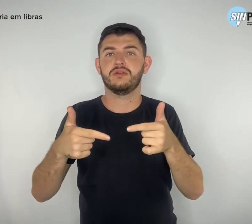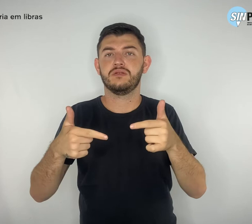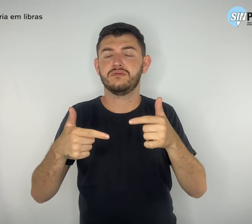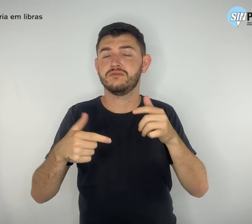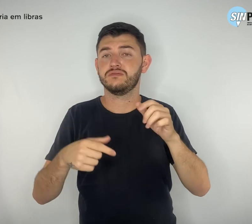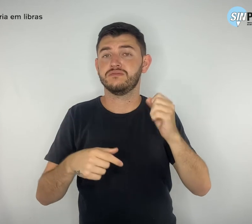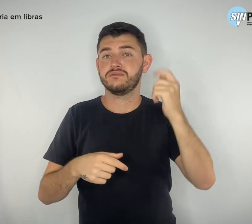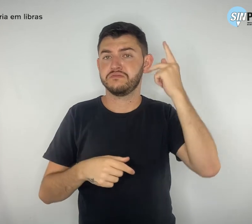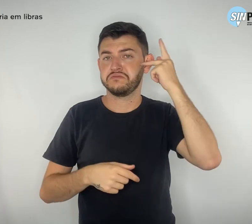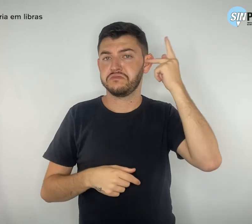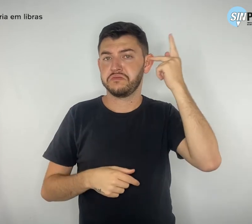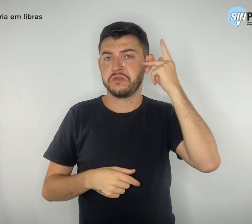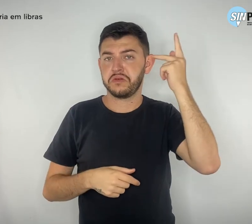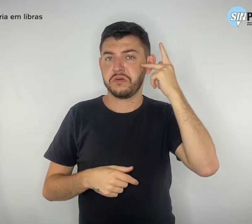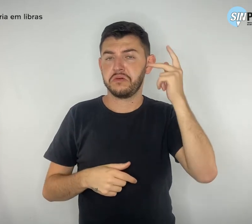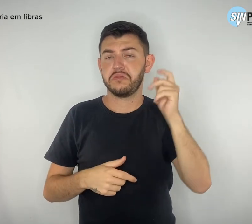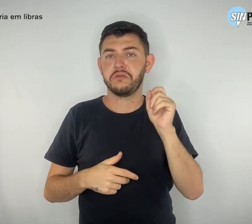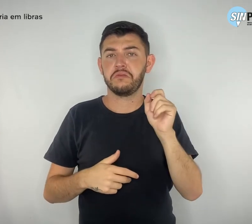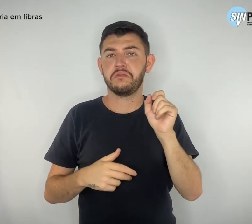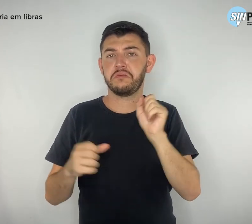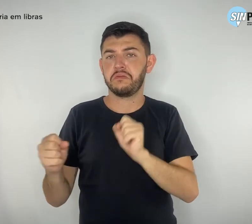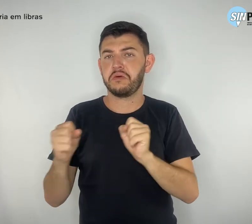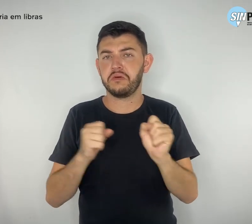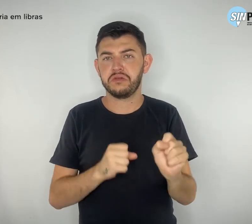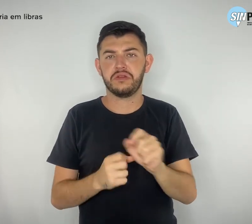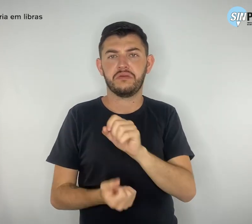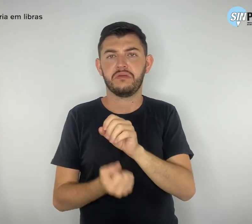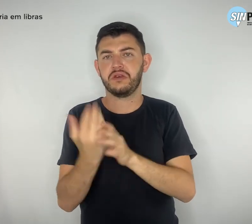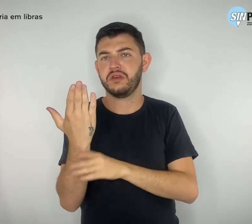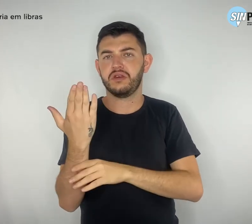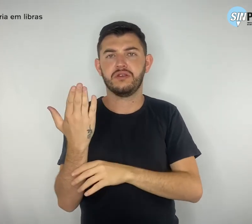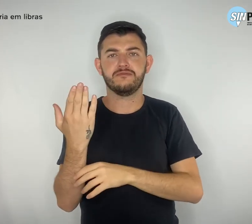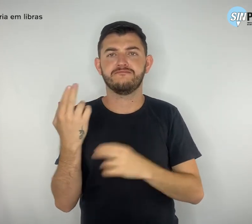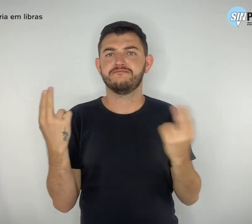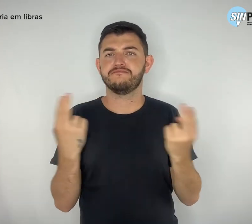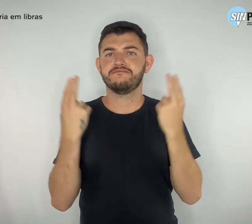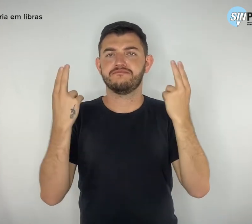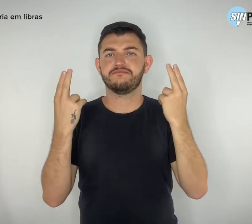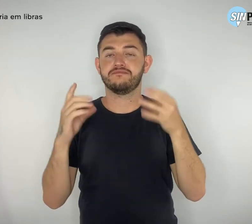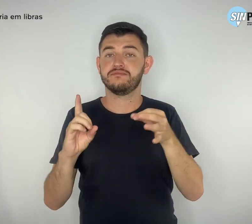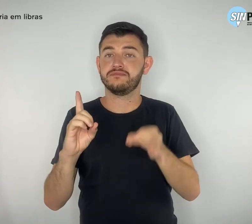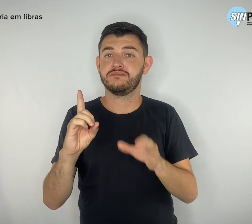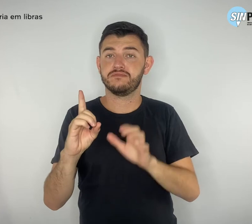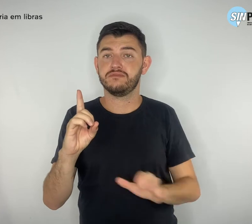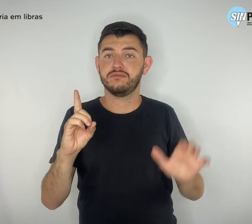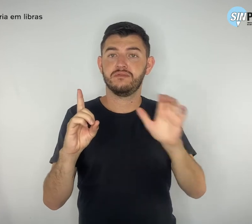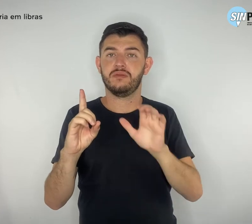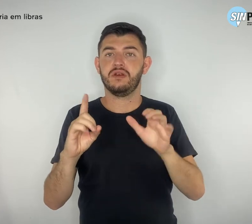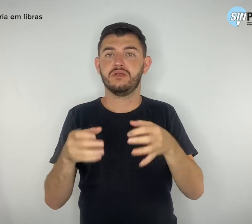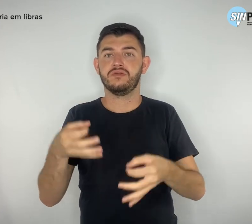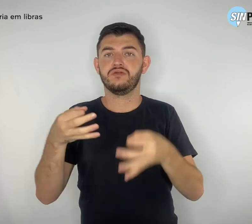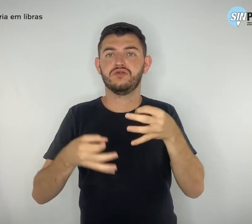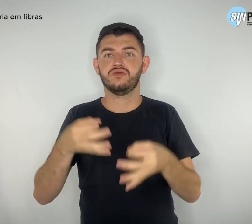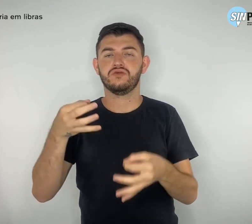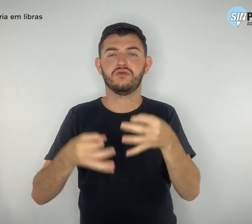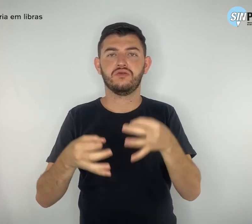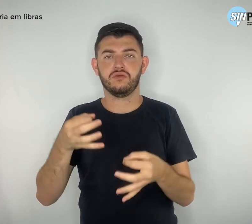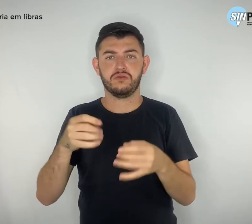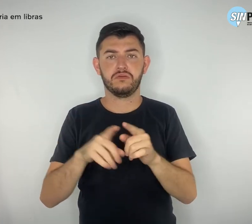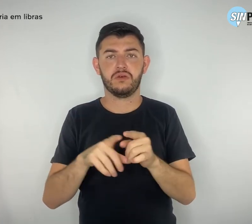tais poderes. Os desembargadores julgaram procedente a ação. Conquanto haja